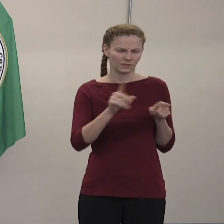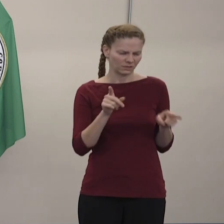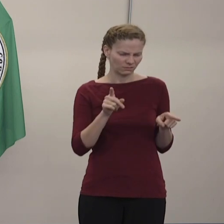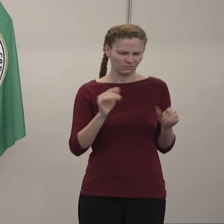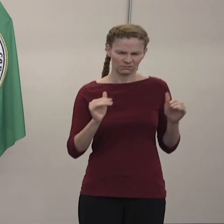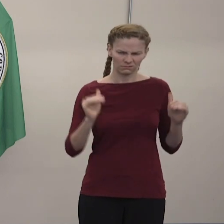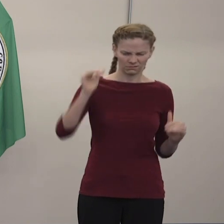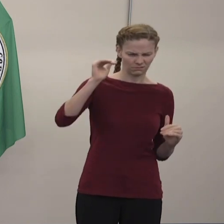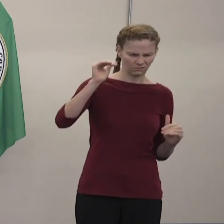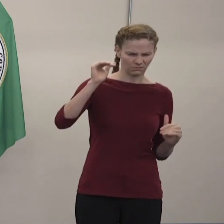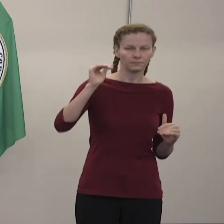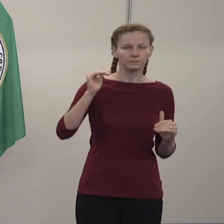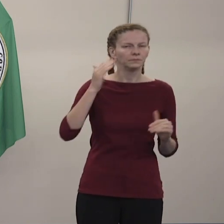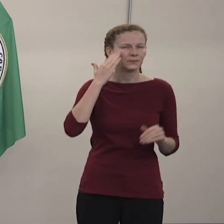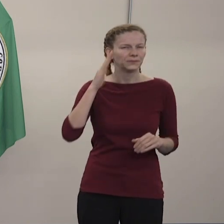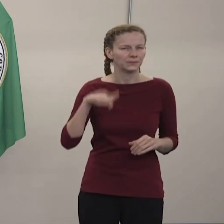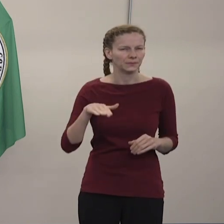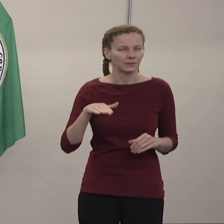actualmente.